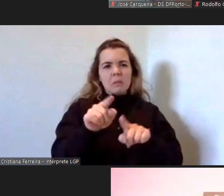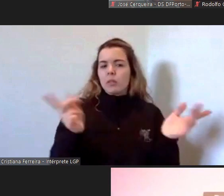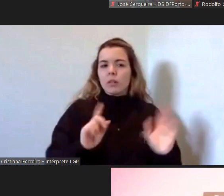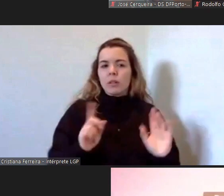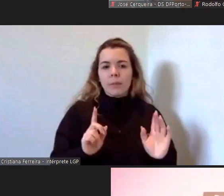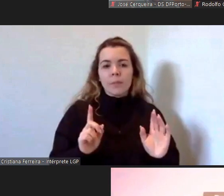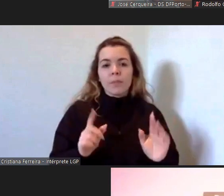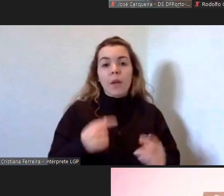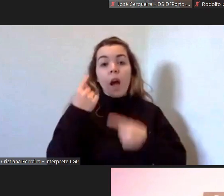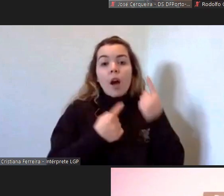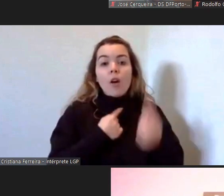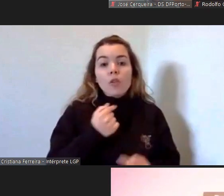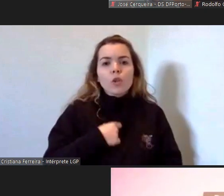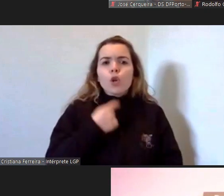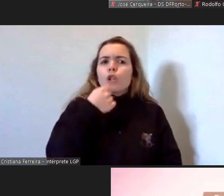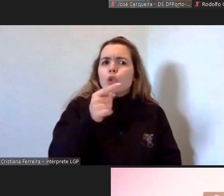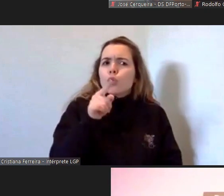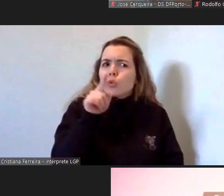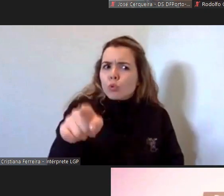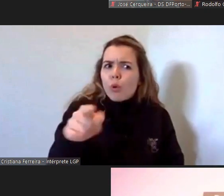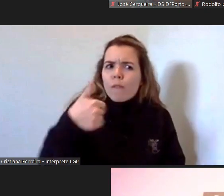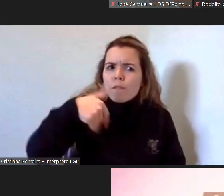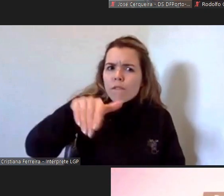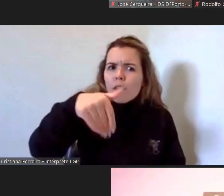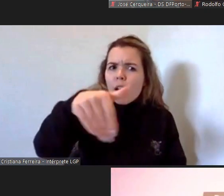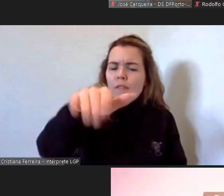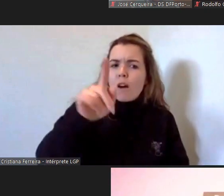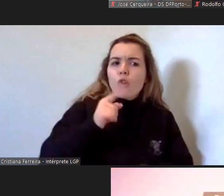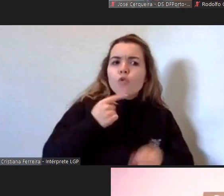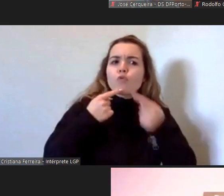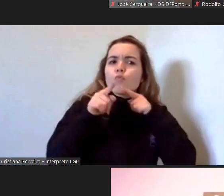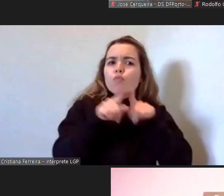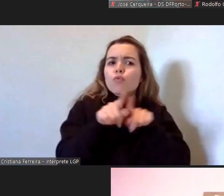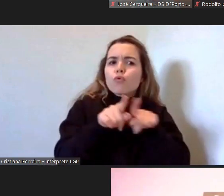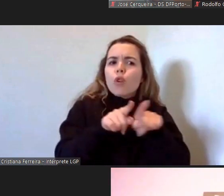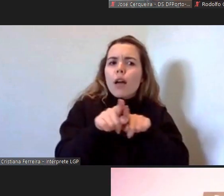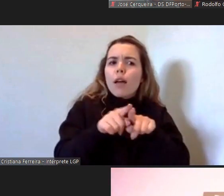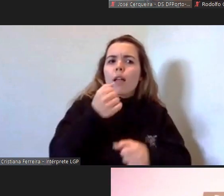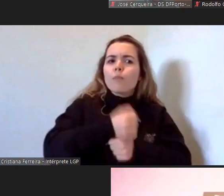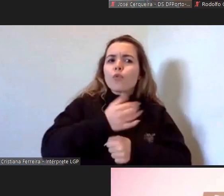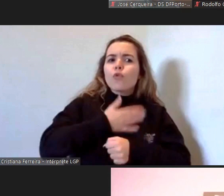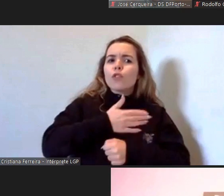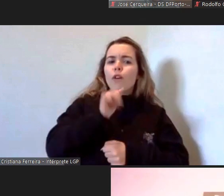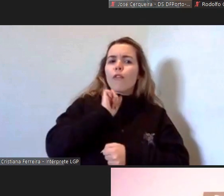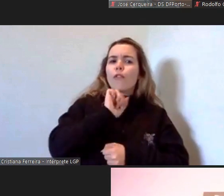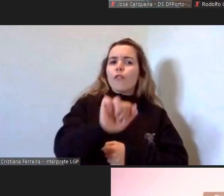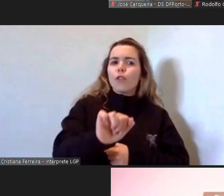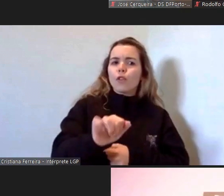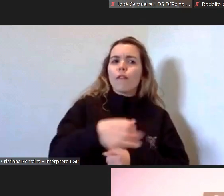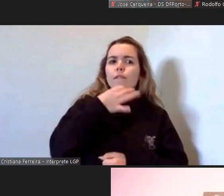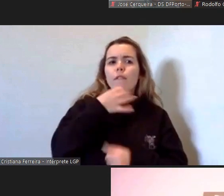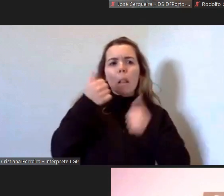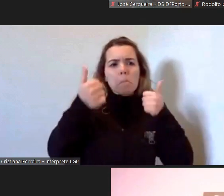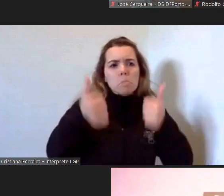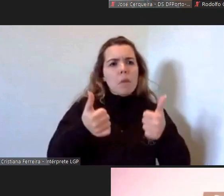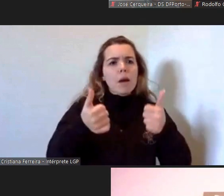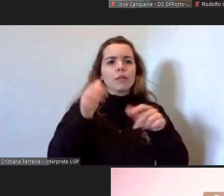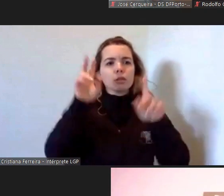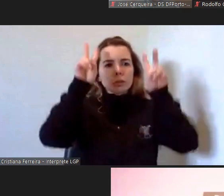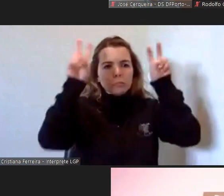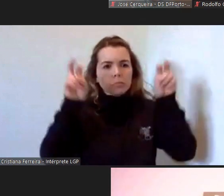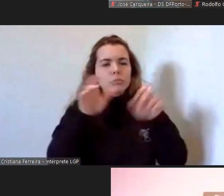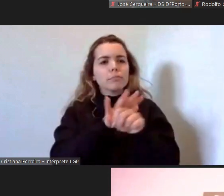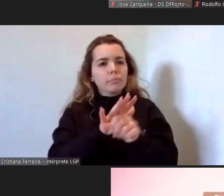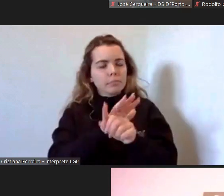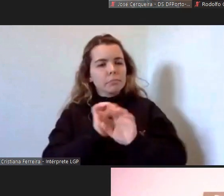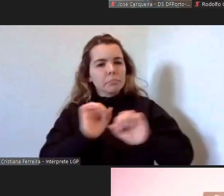vezes assim bem mas tu vais ser político está visto estás aí a conseguir dispor as situações e tal e eles sentem-se